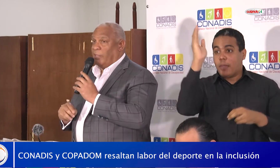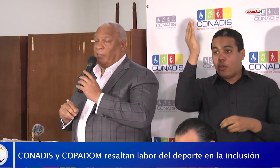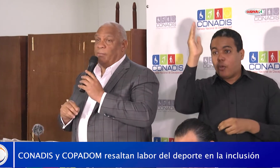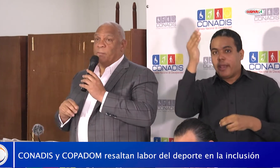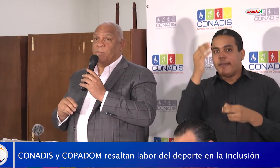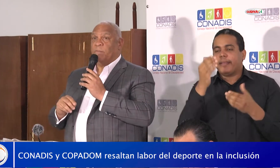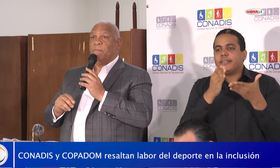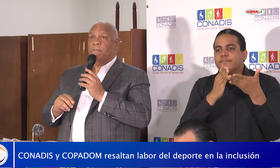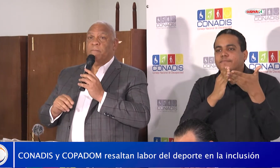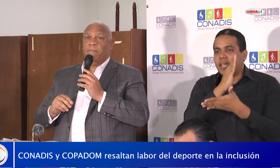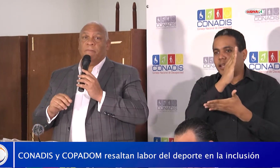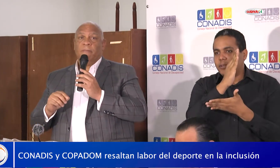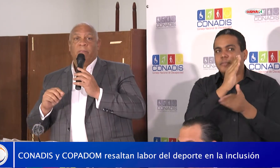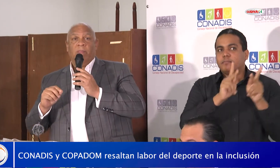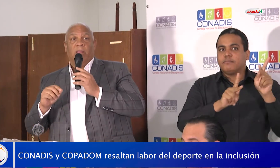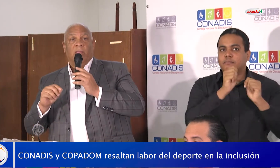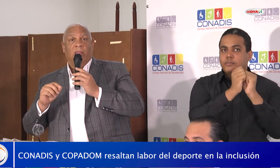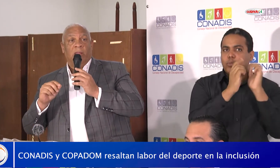discapacidad.